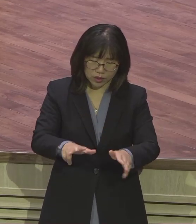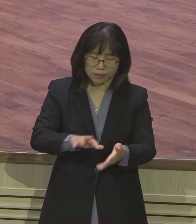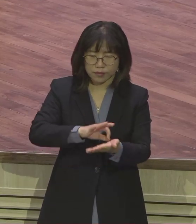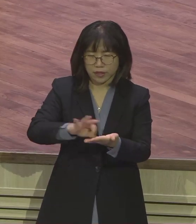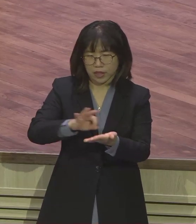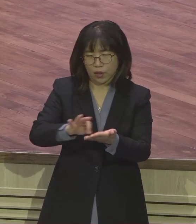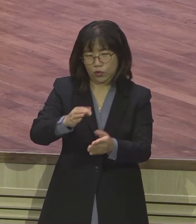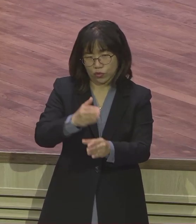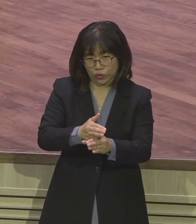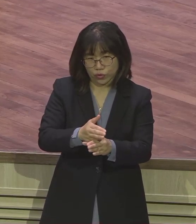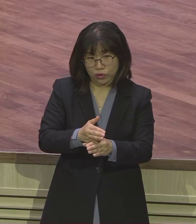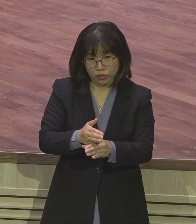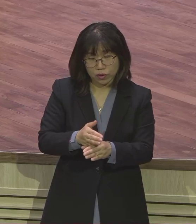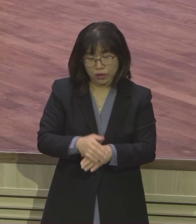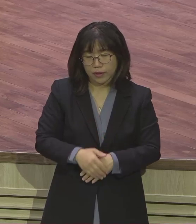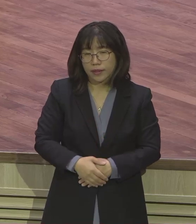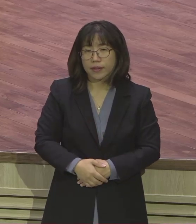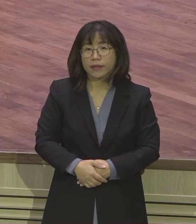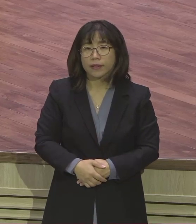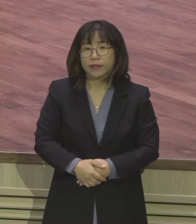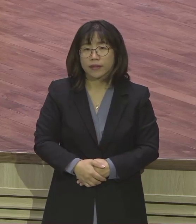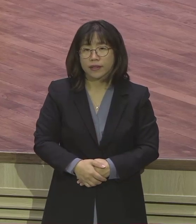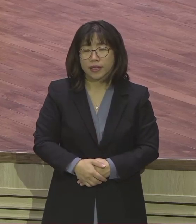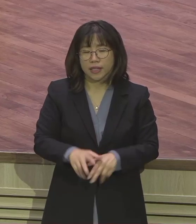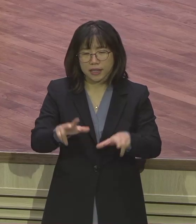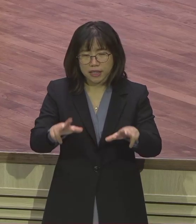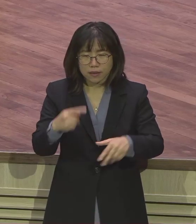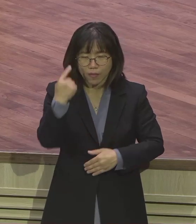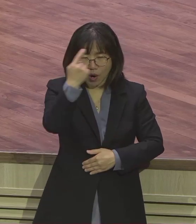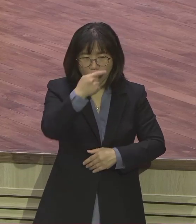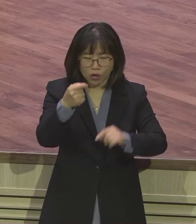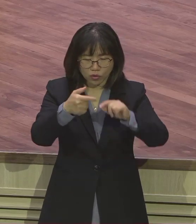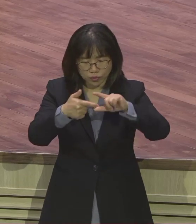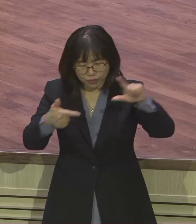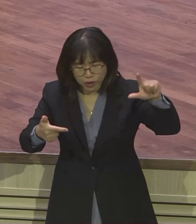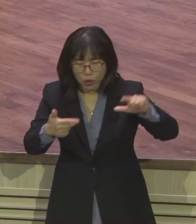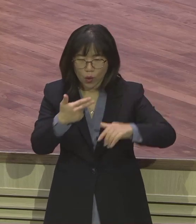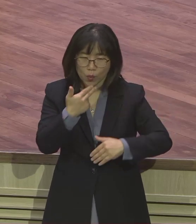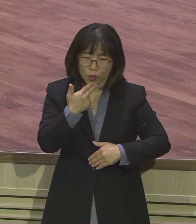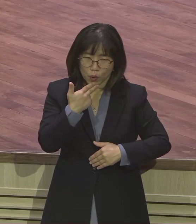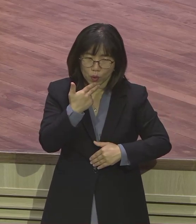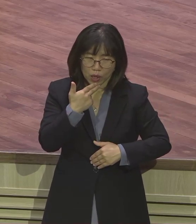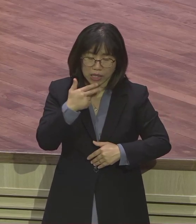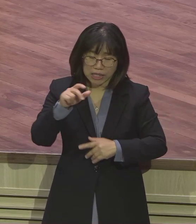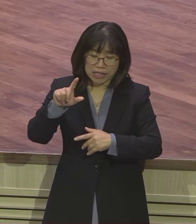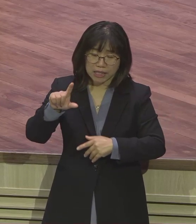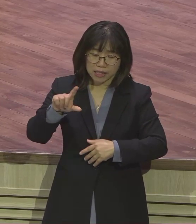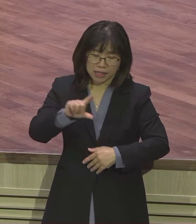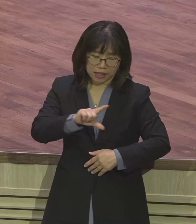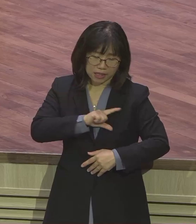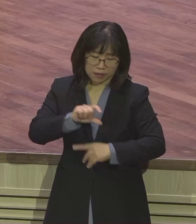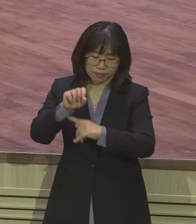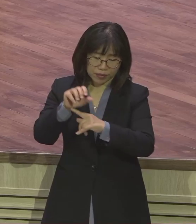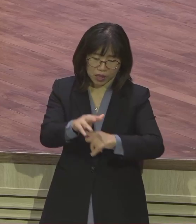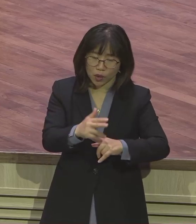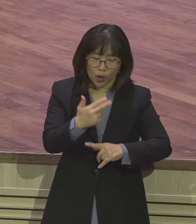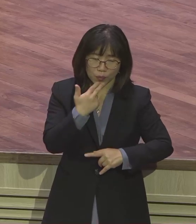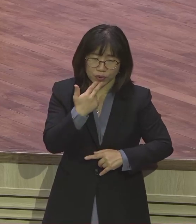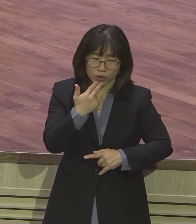쓰시는 분들 많은지 몰라요. 이러면 또 빚도 없이 얼마나 수많은 분들이 보금 하나 때문에 희생하고 헌신하면서 그렇게 아름다운 소식이 많이